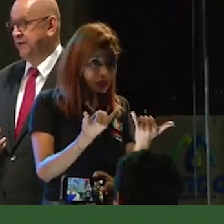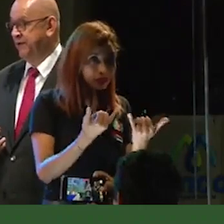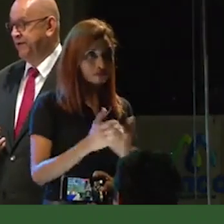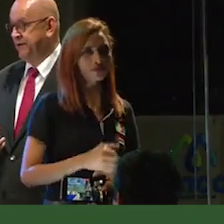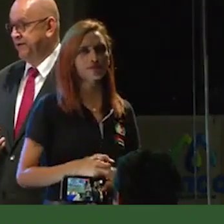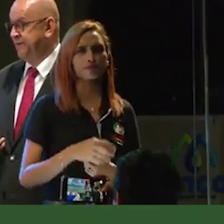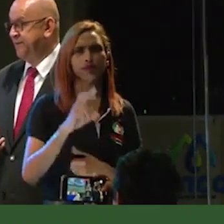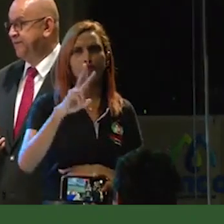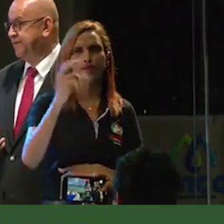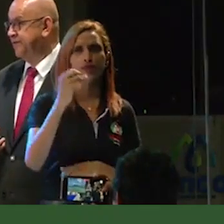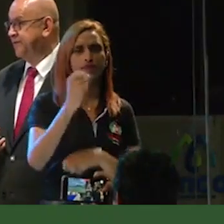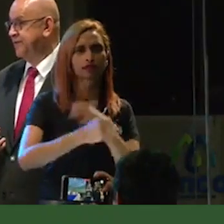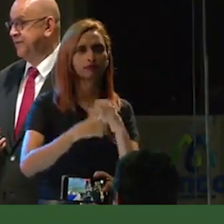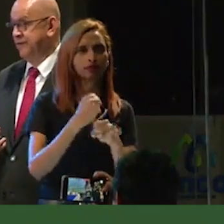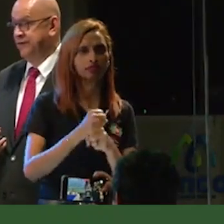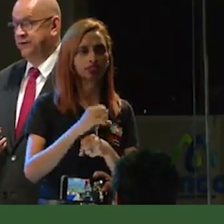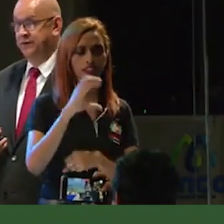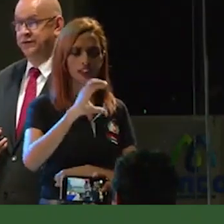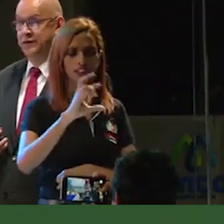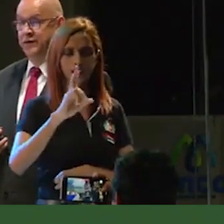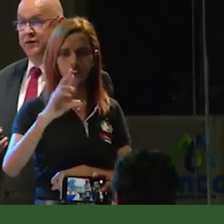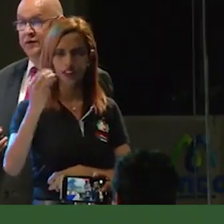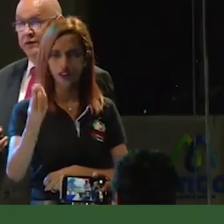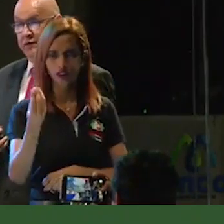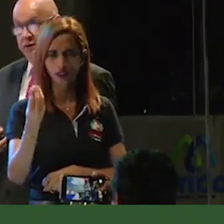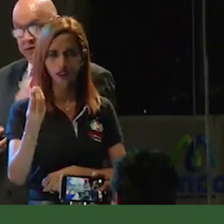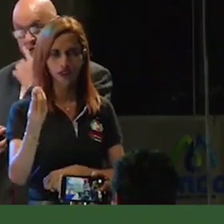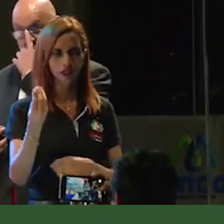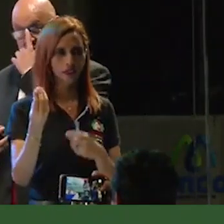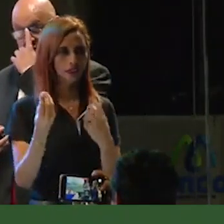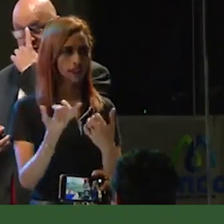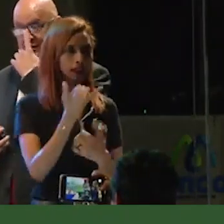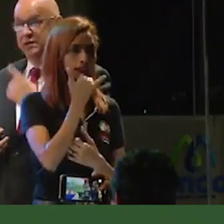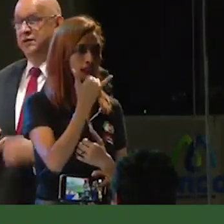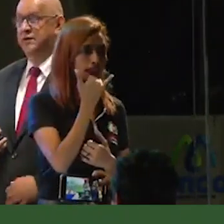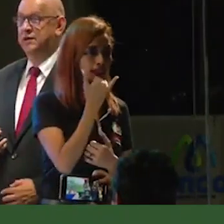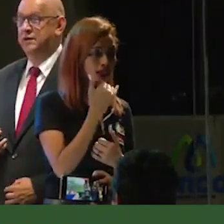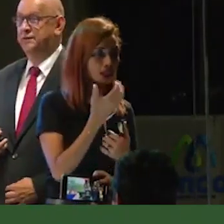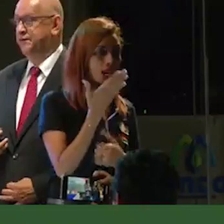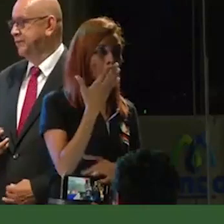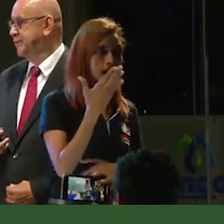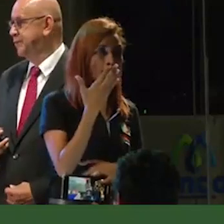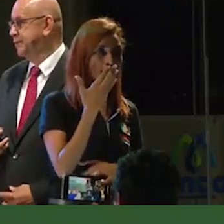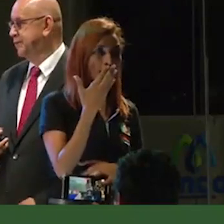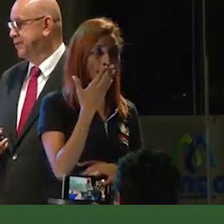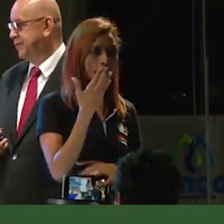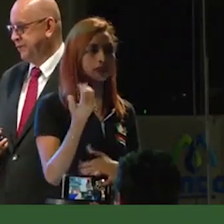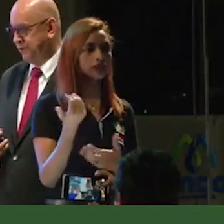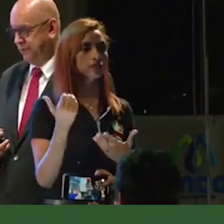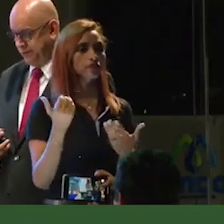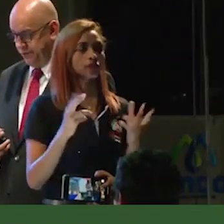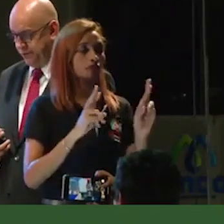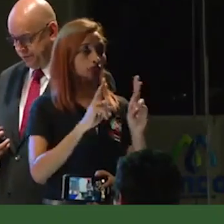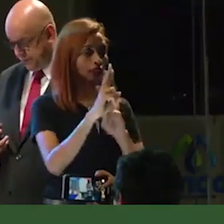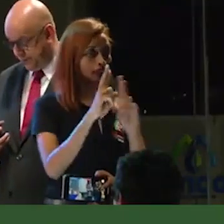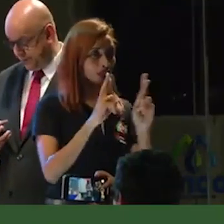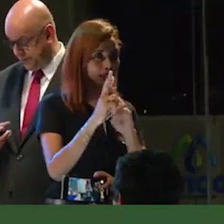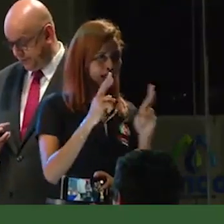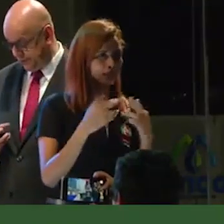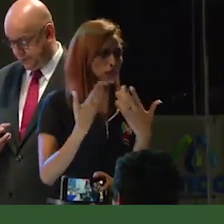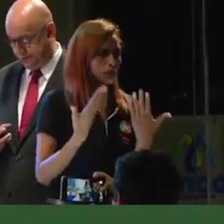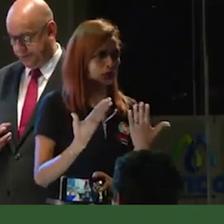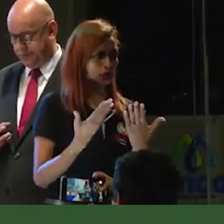de 20 años entre CRQ y lo que es el municipio de Calarca en cuanto a